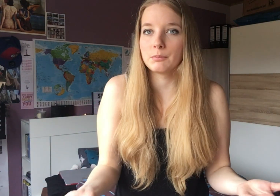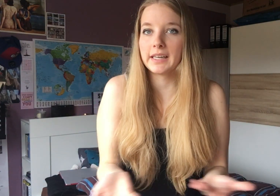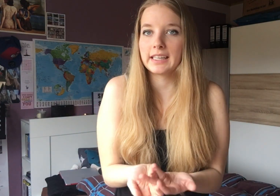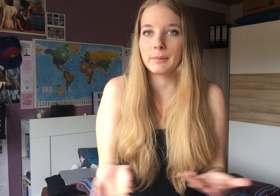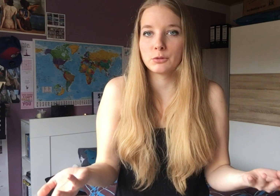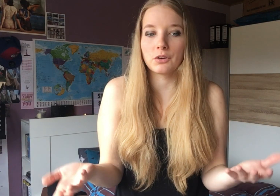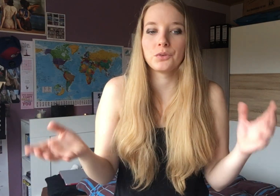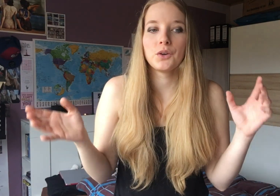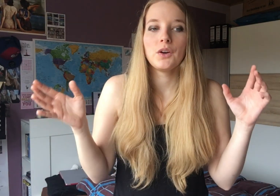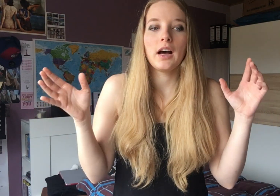ist jetzt mehr Gebärdensprache.